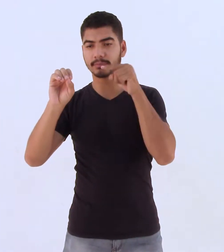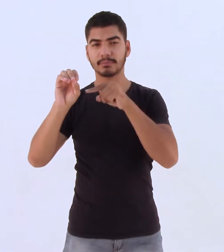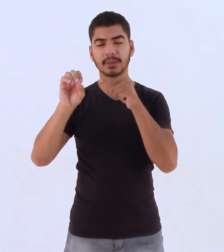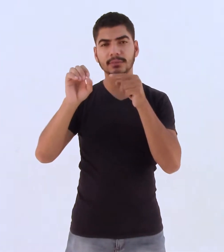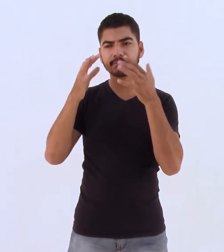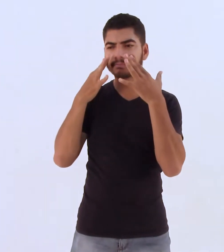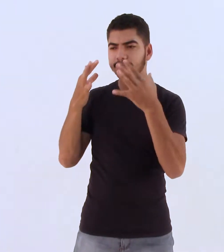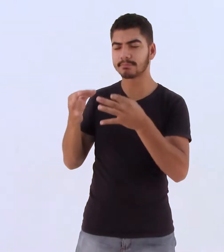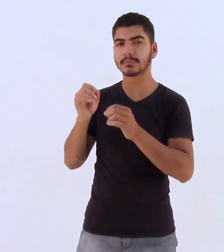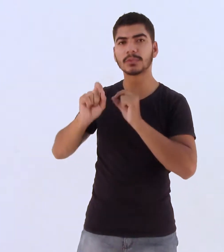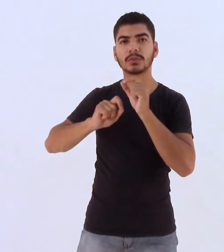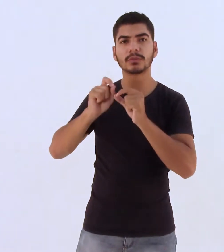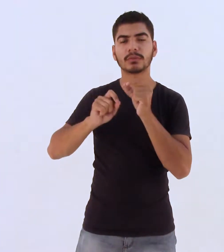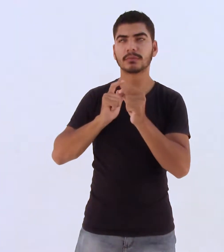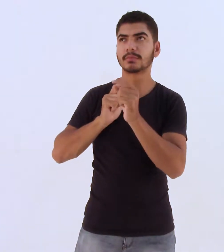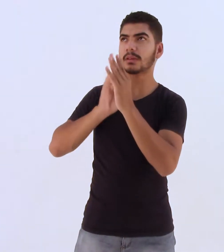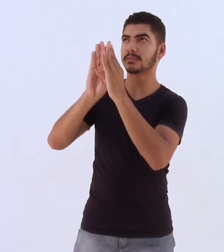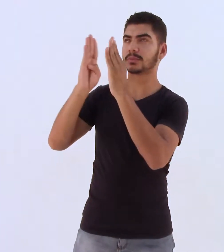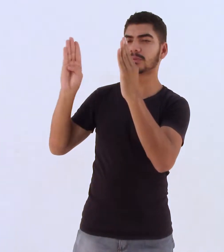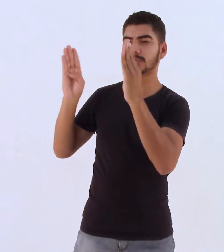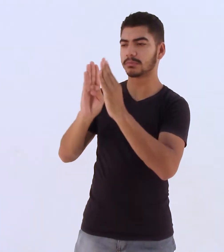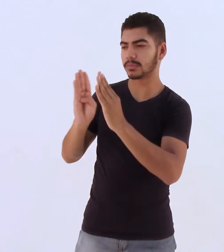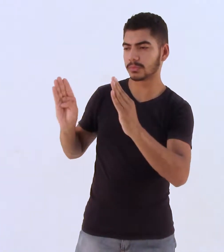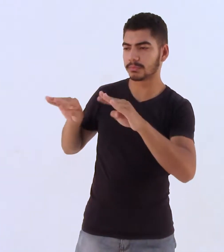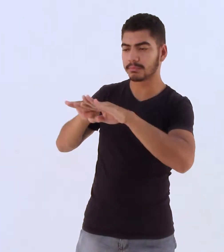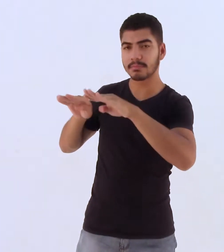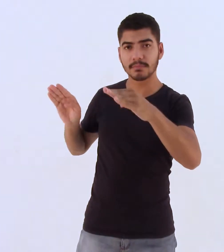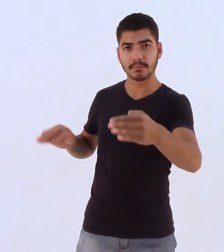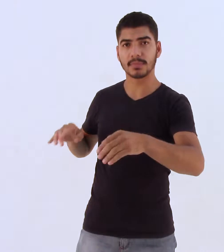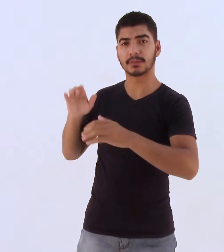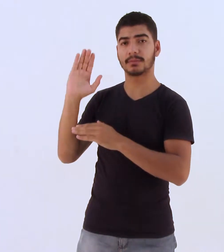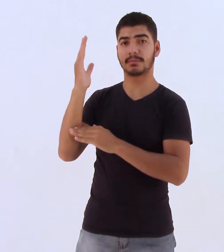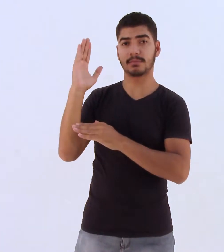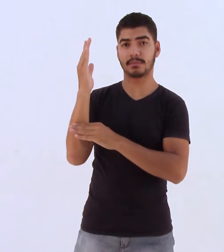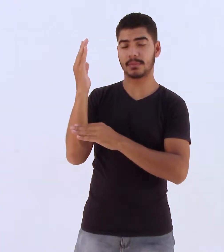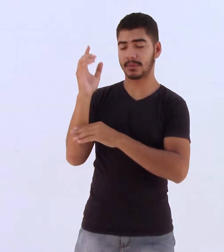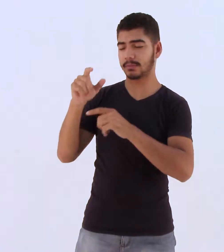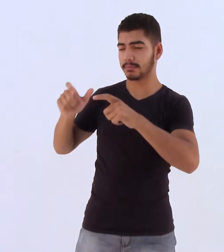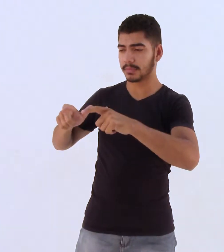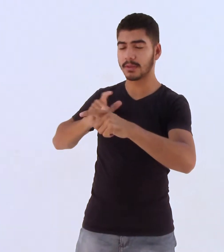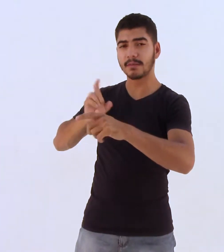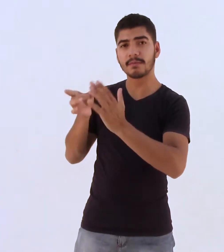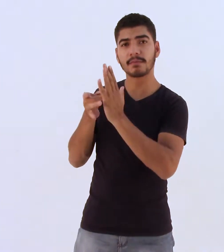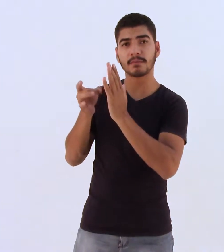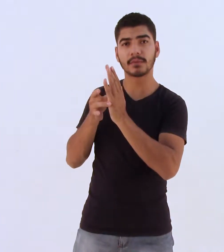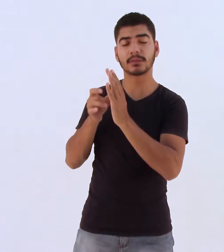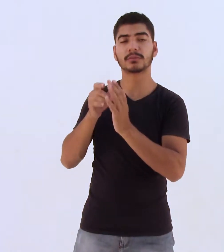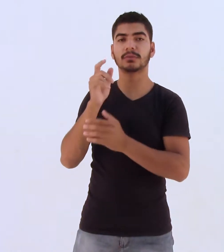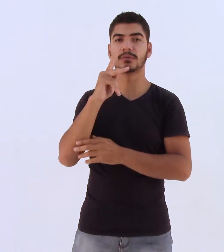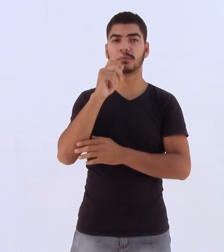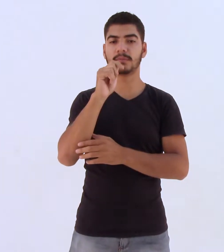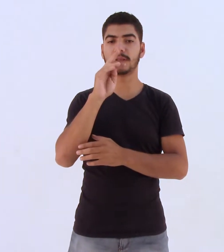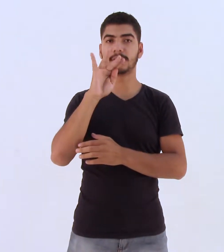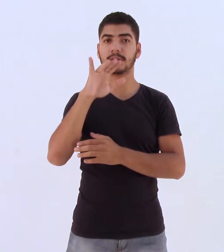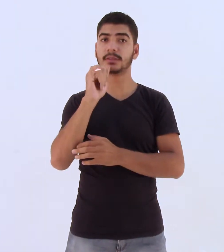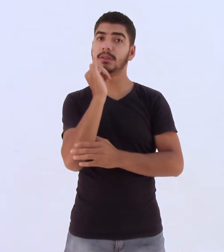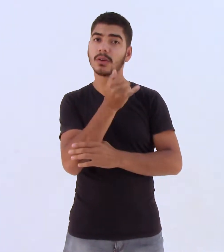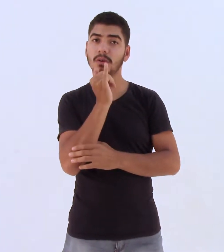Conforme empilha seus livros em uma mesa de madeira com o vidro retangular no centro, Patrícia conta que nasceu e cresceu em Franca.